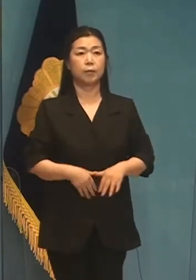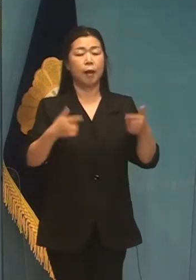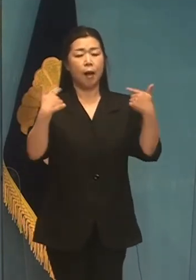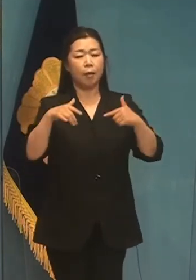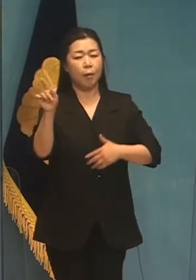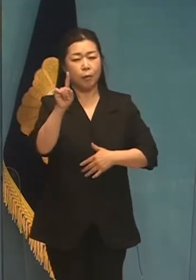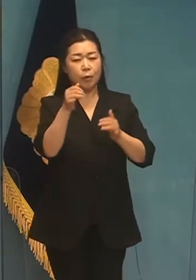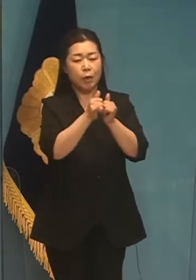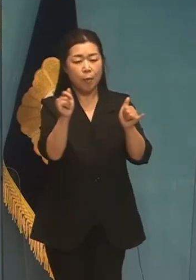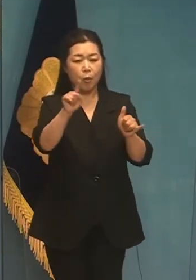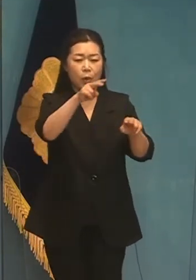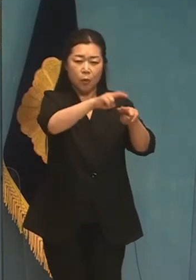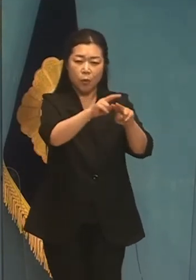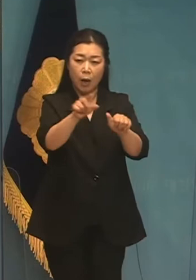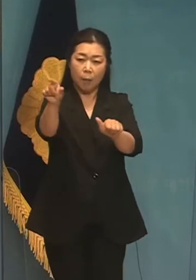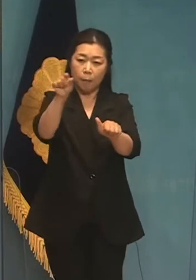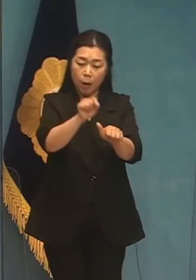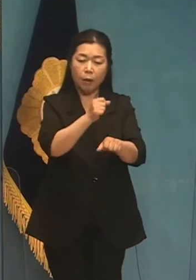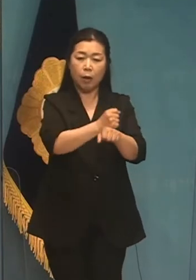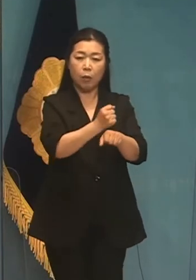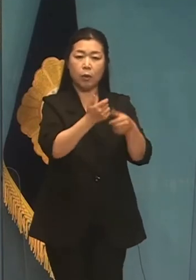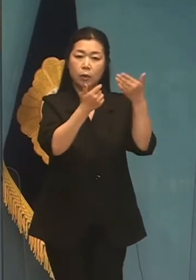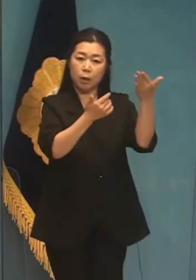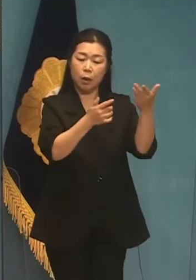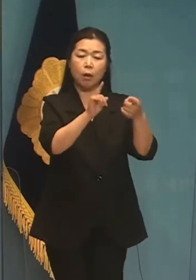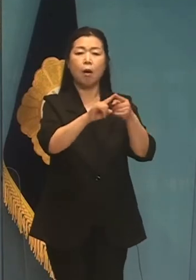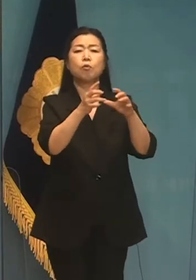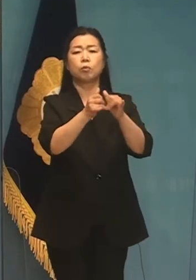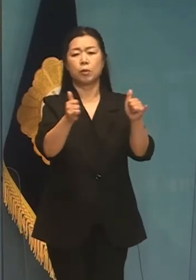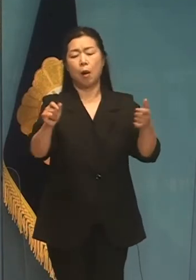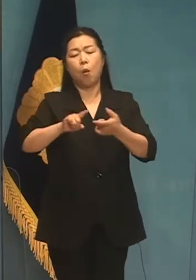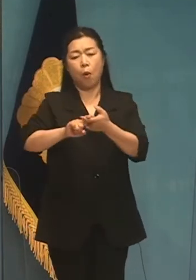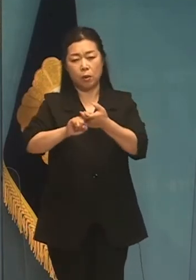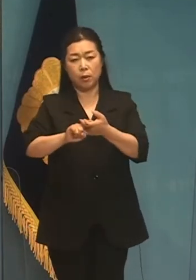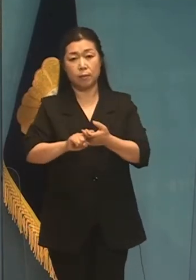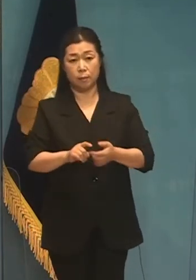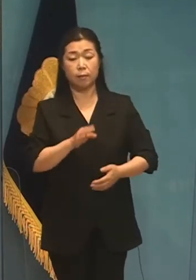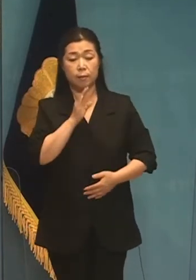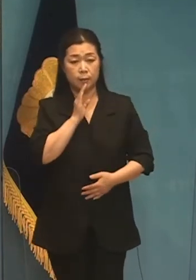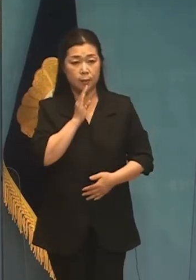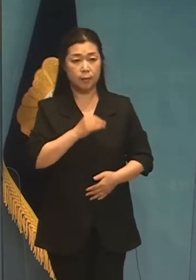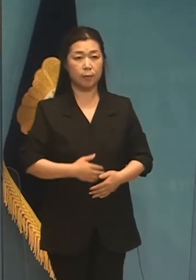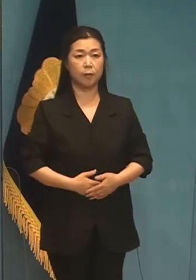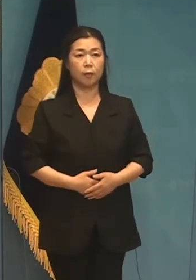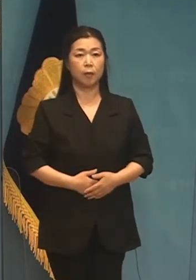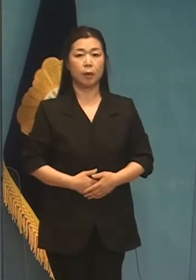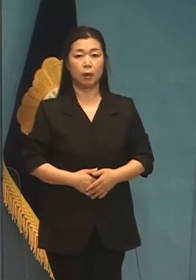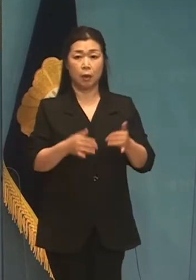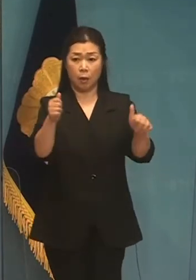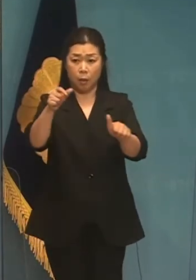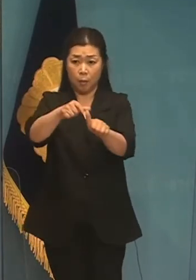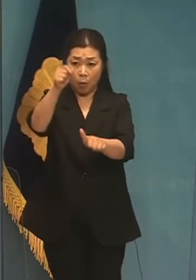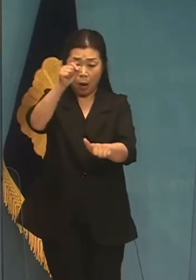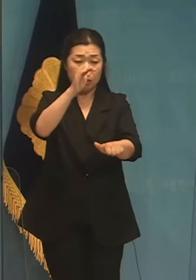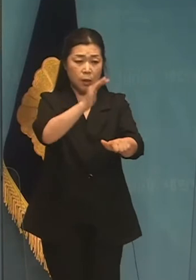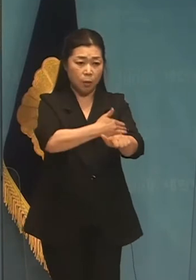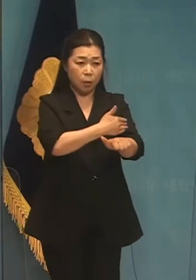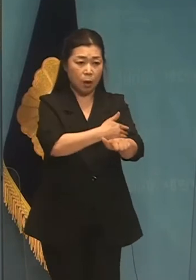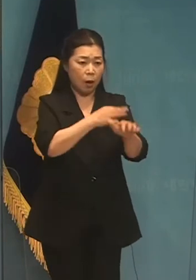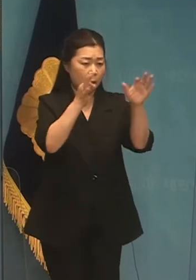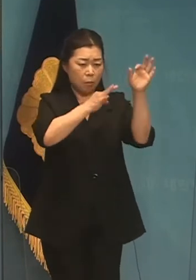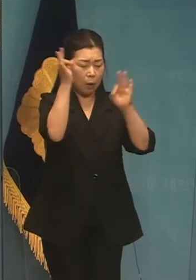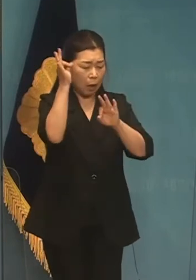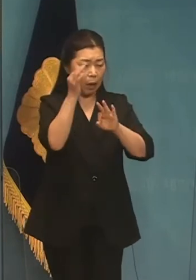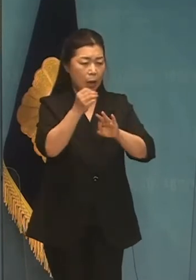늘 어떤 사람을 어느 자리에 세느냐가 우리 국민들의 관심이 있었습니다. 진사를 잘못하면 100가지를 다